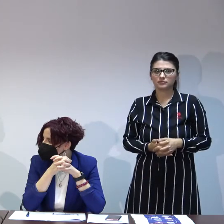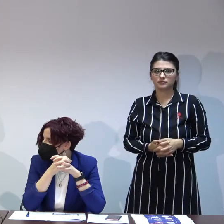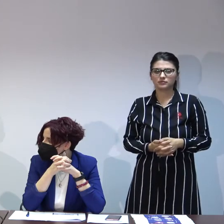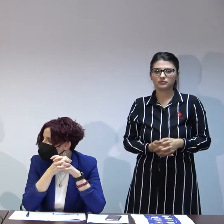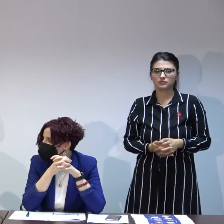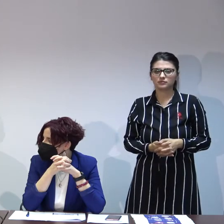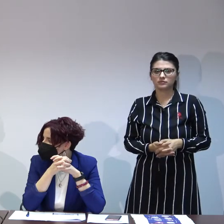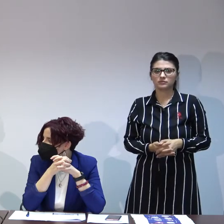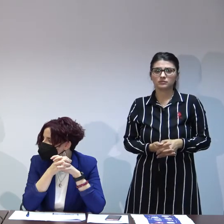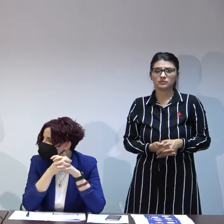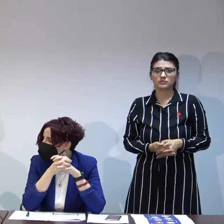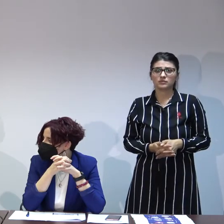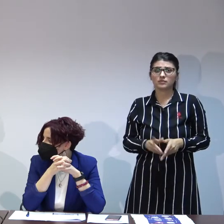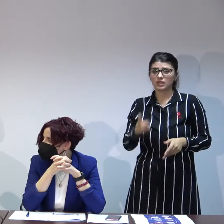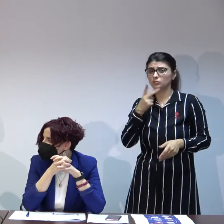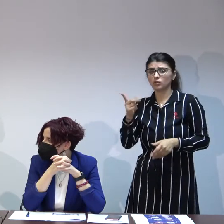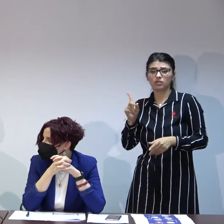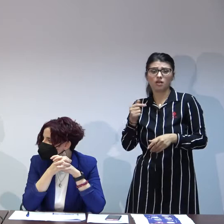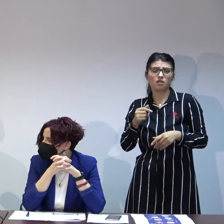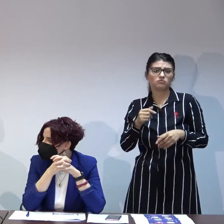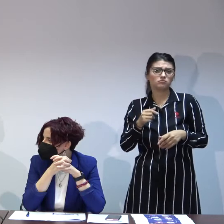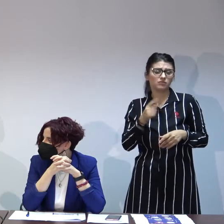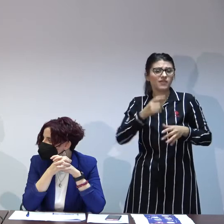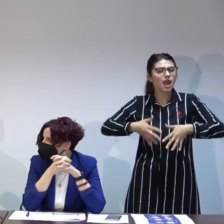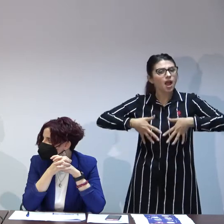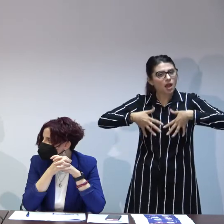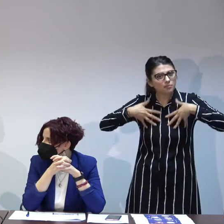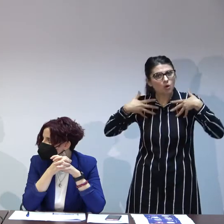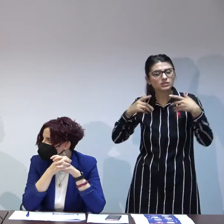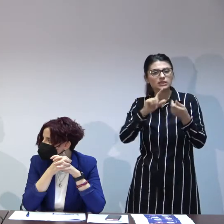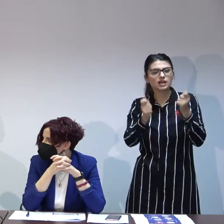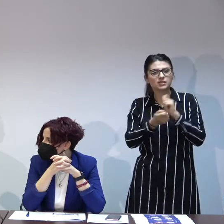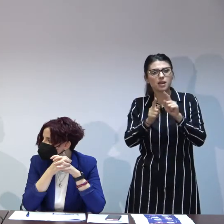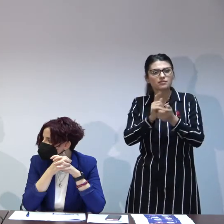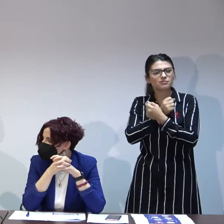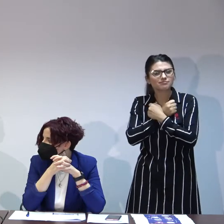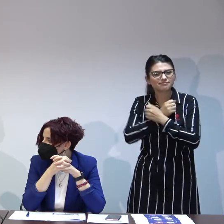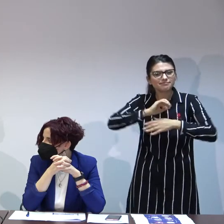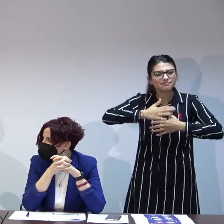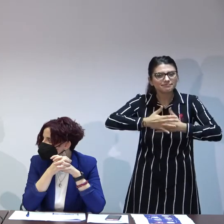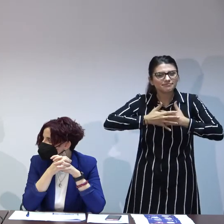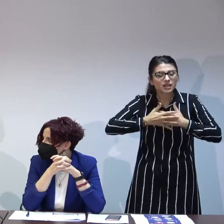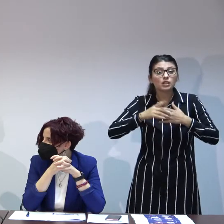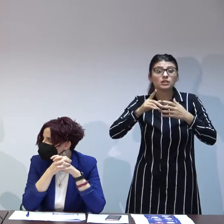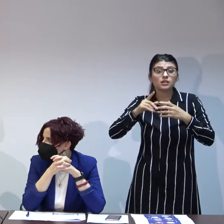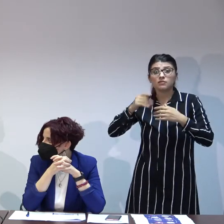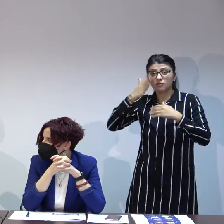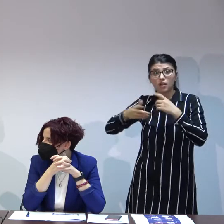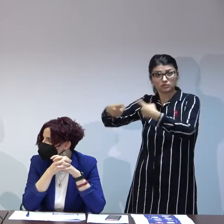din punct de vedere emoțional asta s-a schimbat atașamentul lui față de noi și desprinderea față de